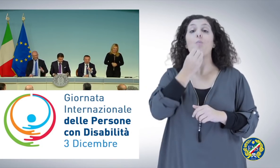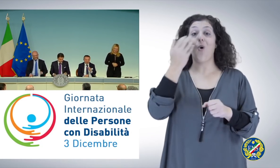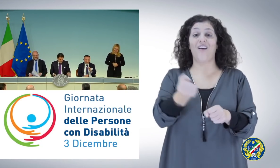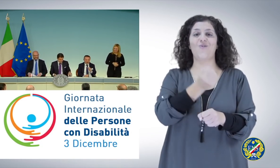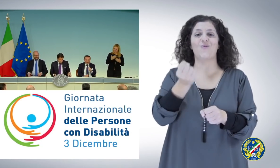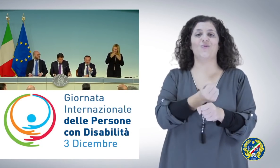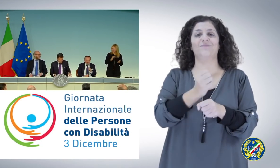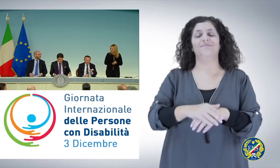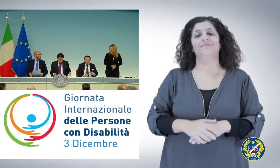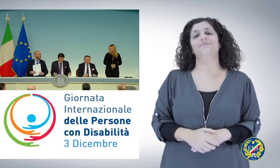grazie grazie a tutti